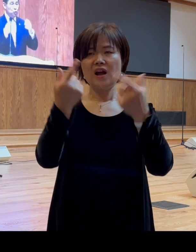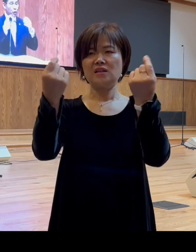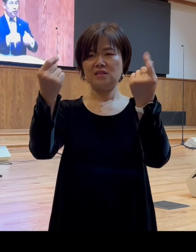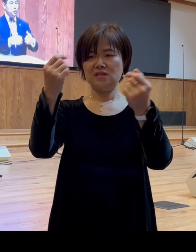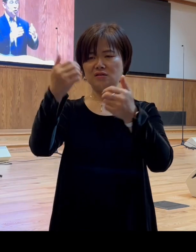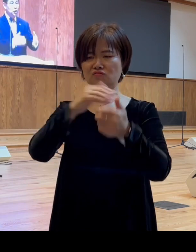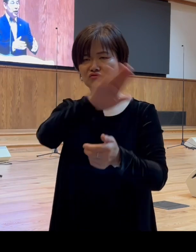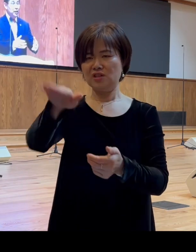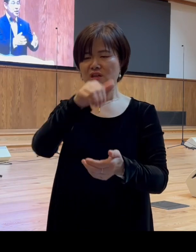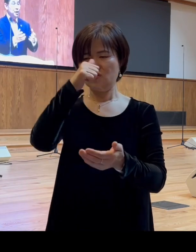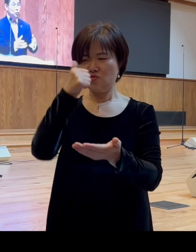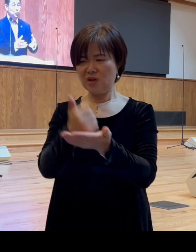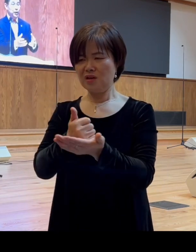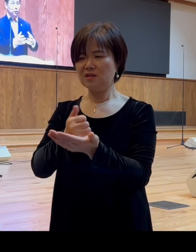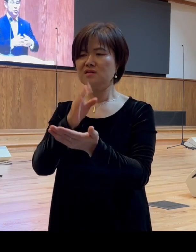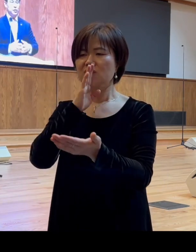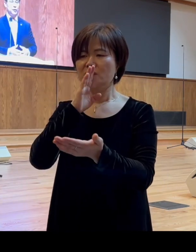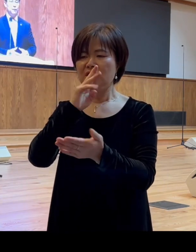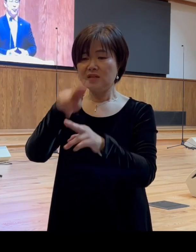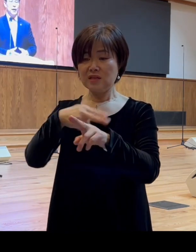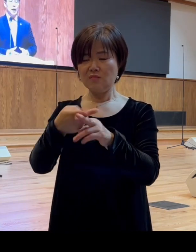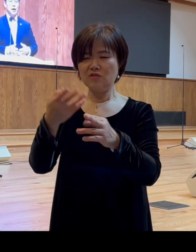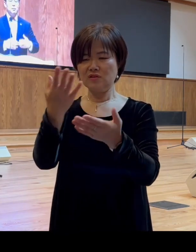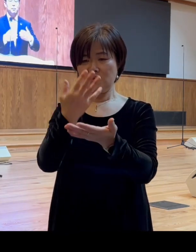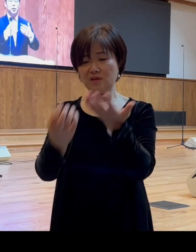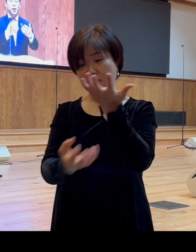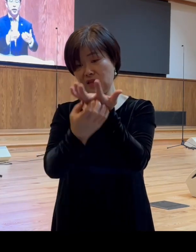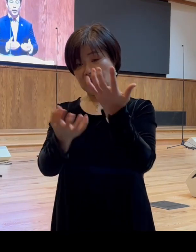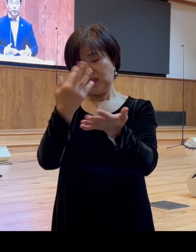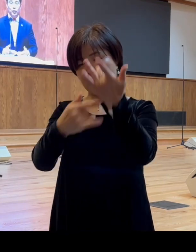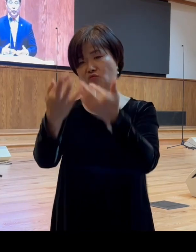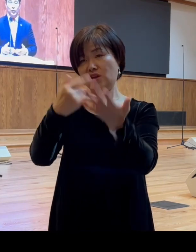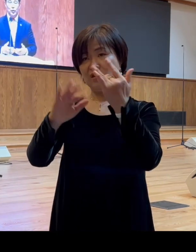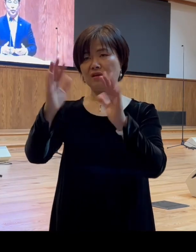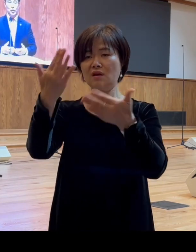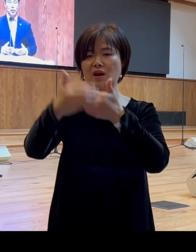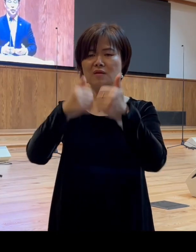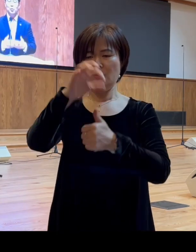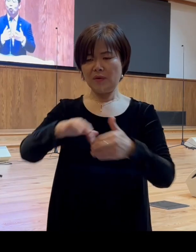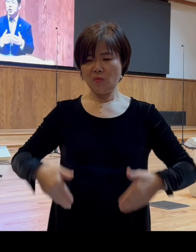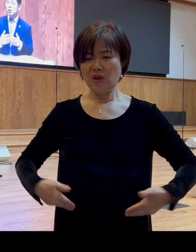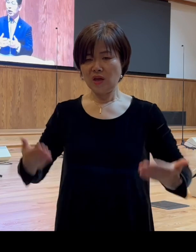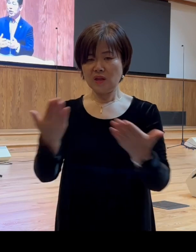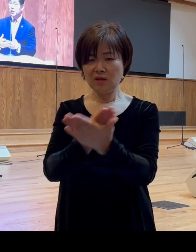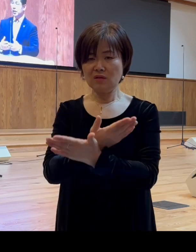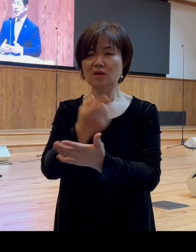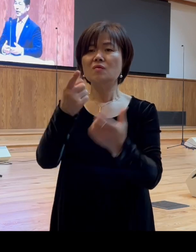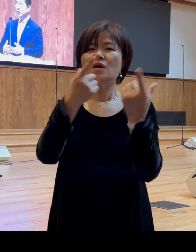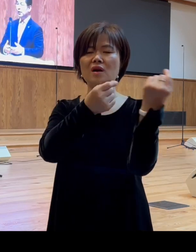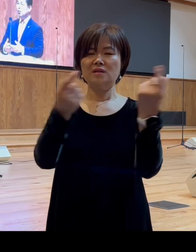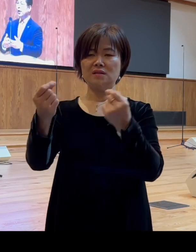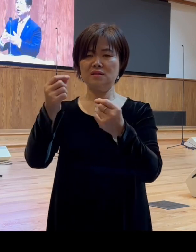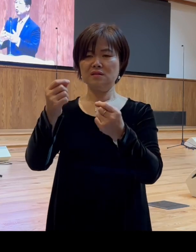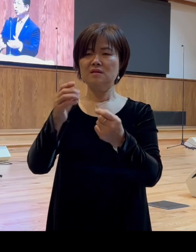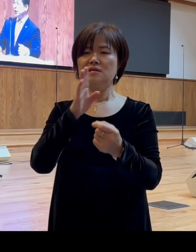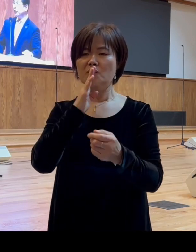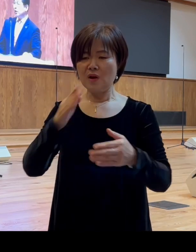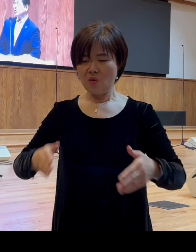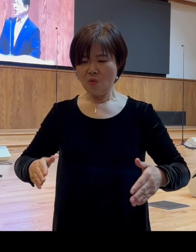전가한 재물을 태워서 하나님 앞에 회개했던 그런 번제와 같이 회개운동이 일어났습니다 그런데